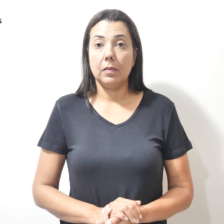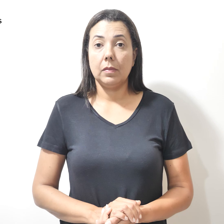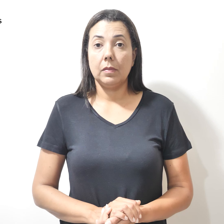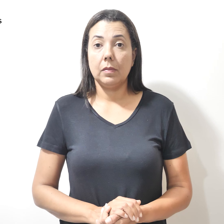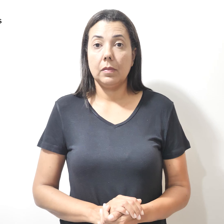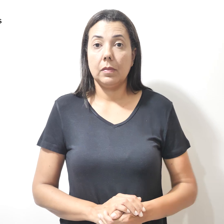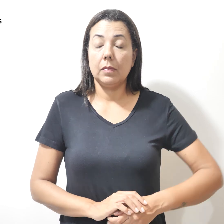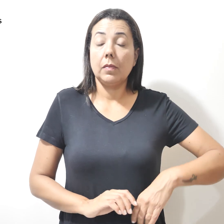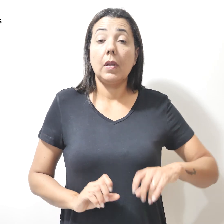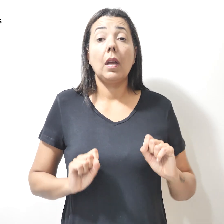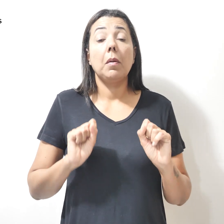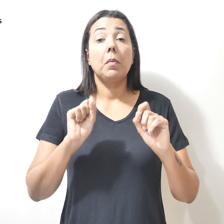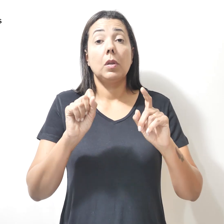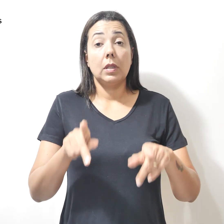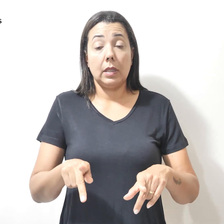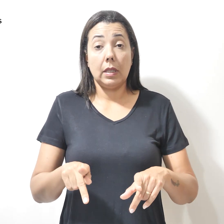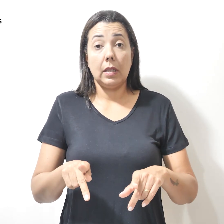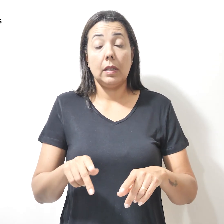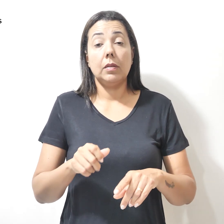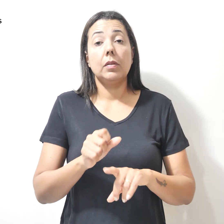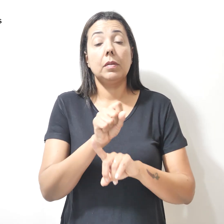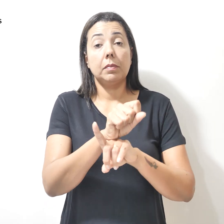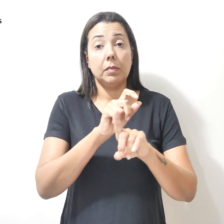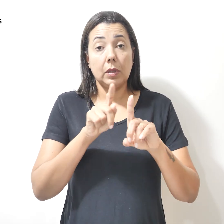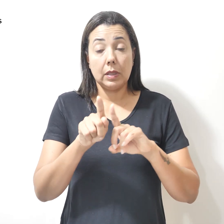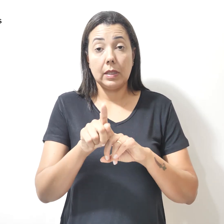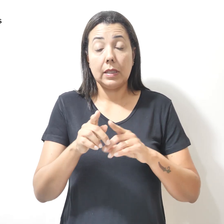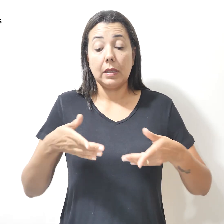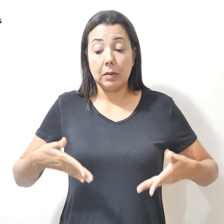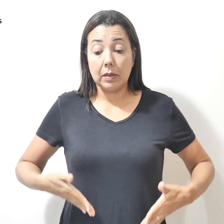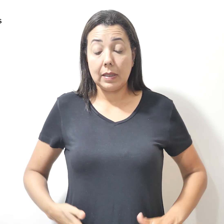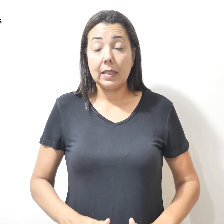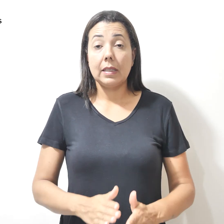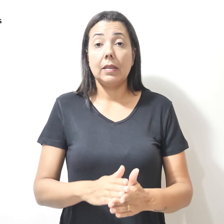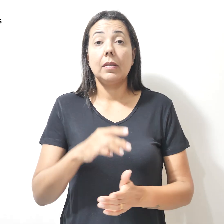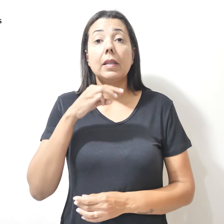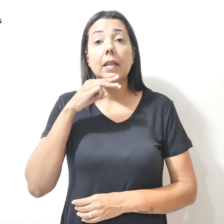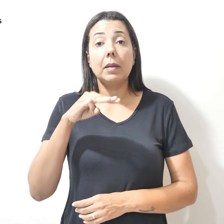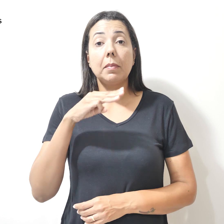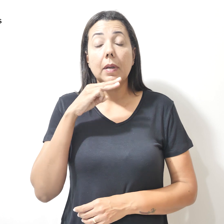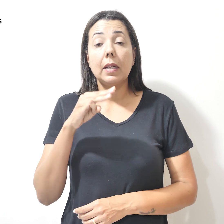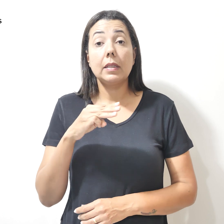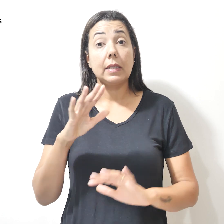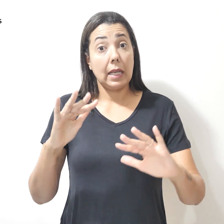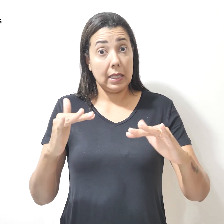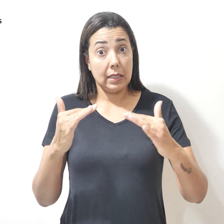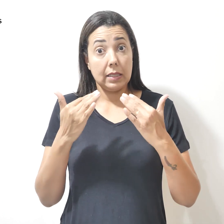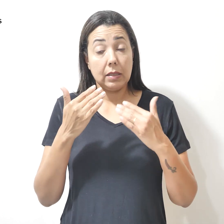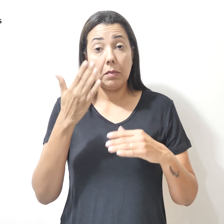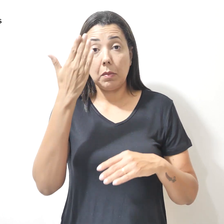Aposentados e pensionistas nascidos em março. Atenção para a prova de vida.